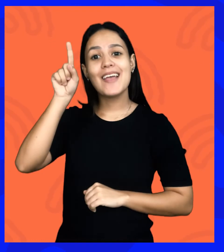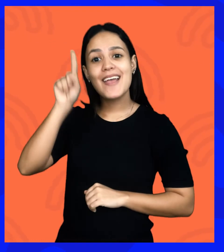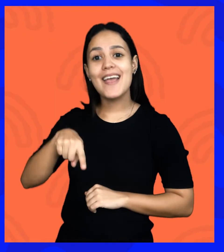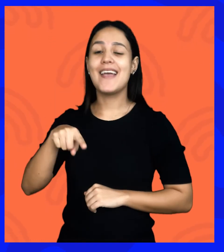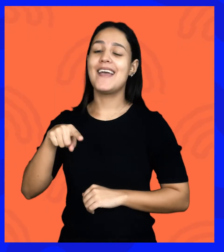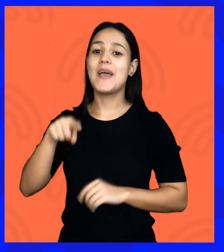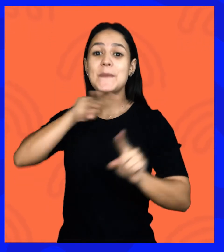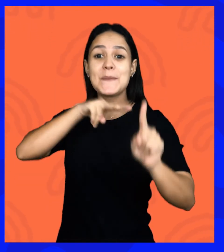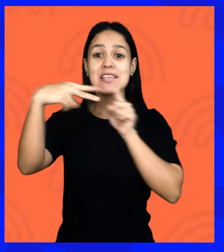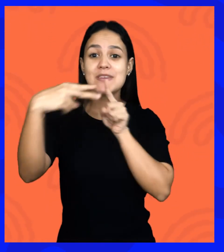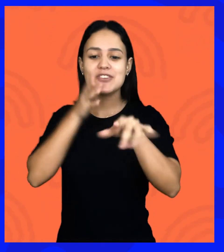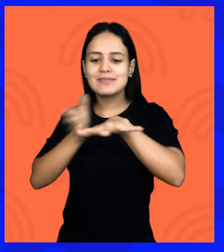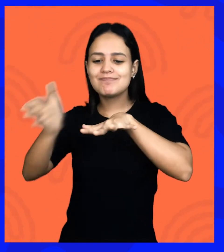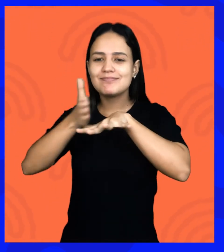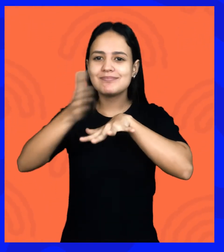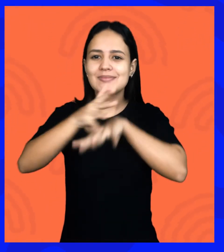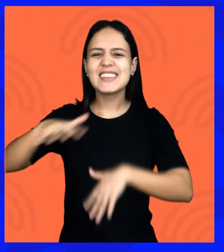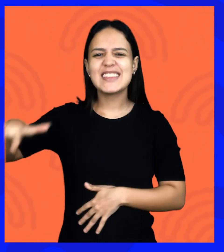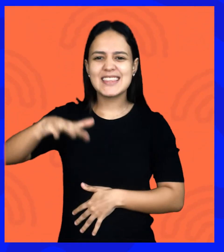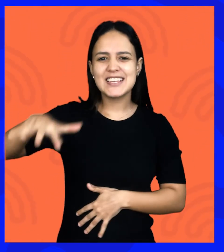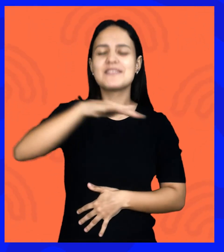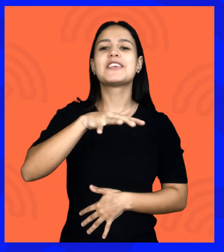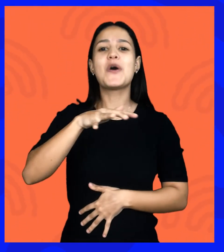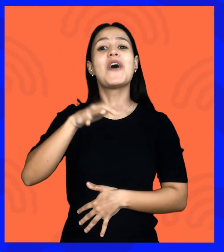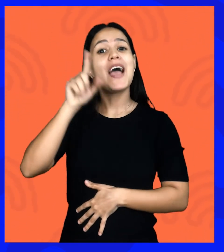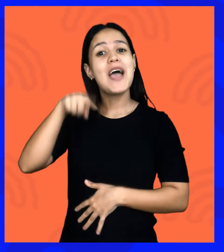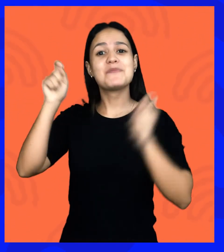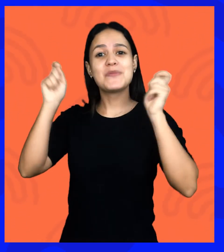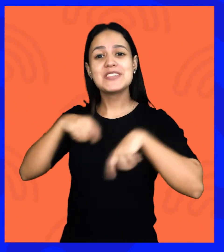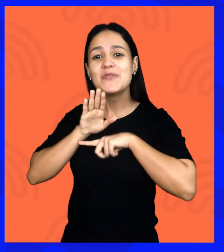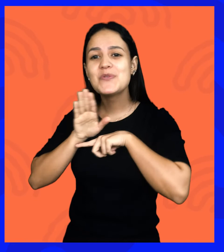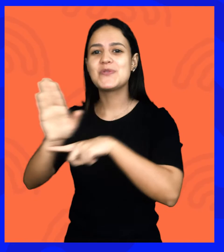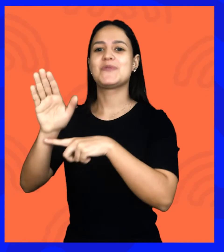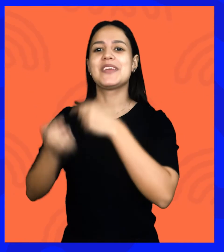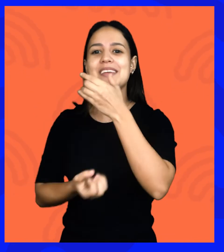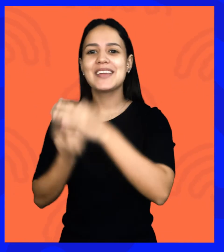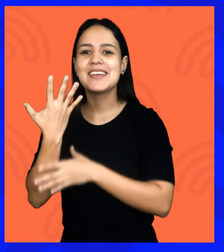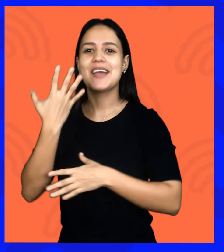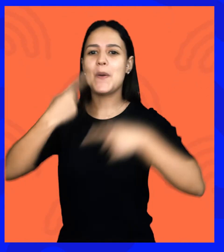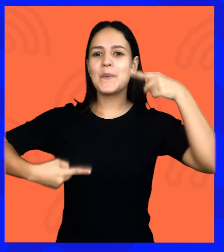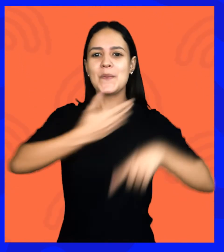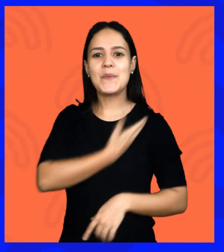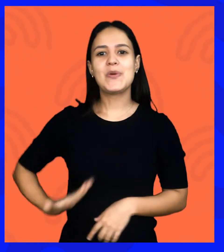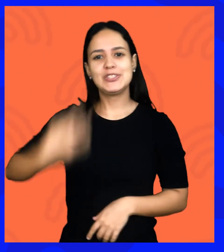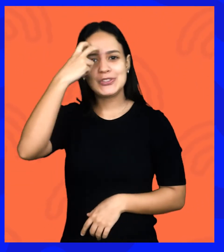perspectiva transversal, é poder contribuir na construção de políticas culturais que acolham a todas,